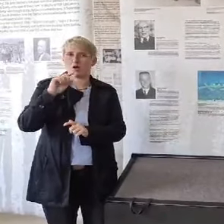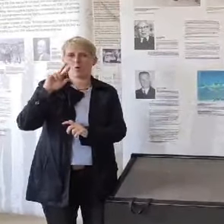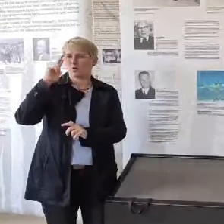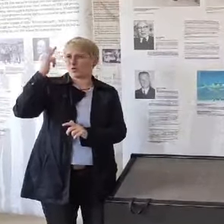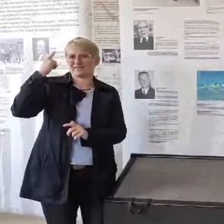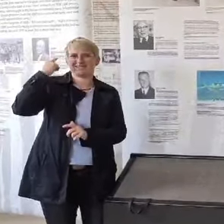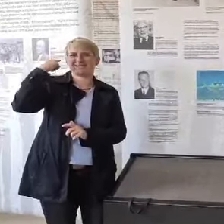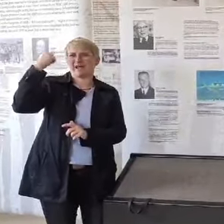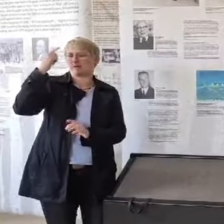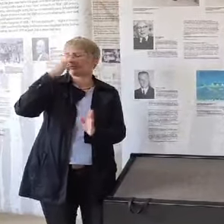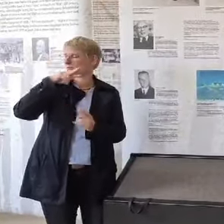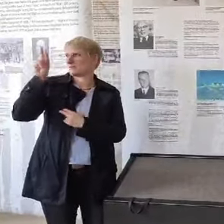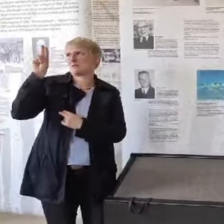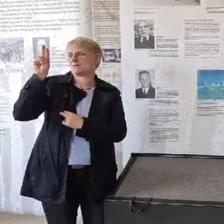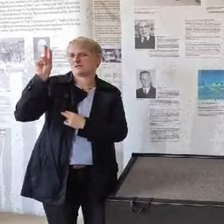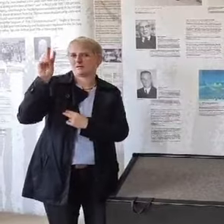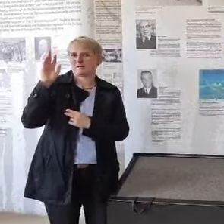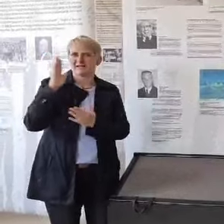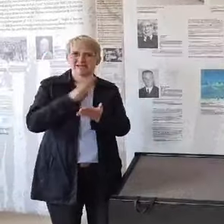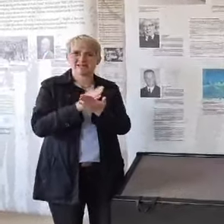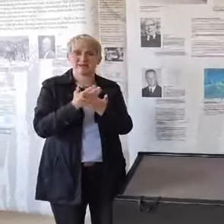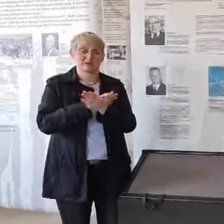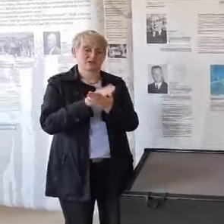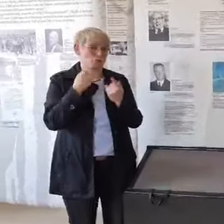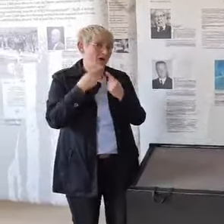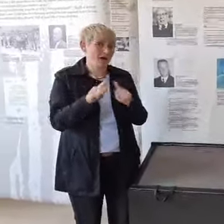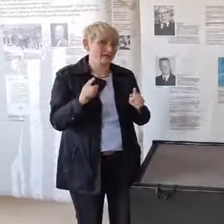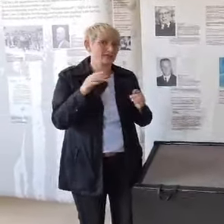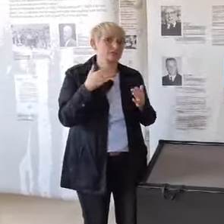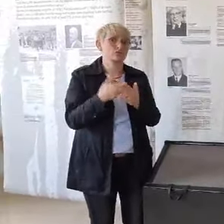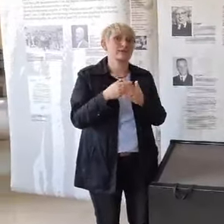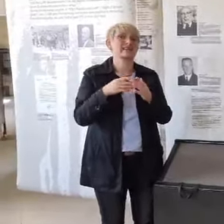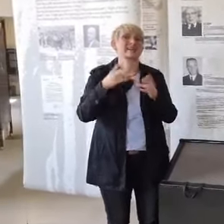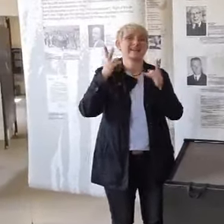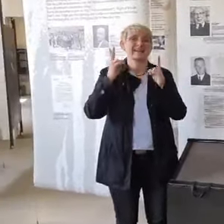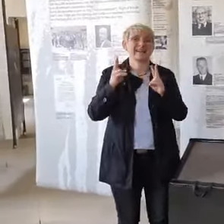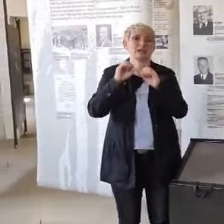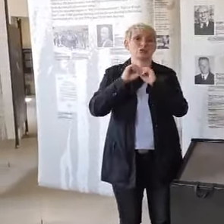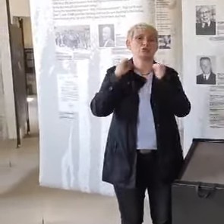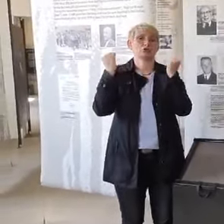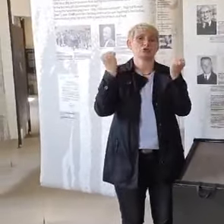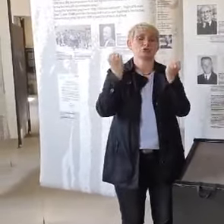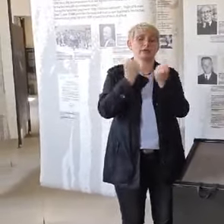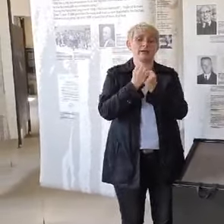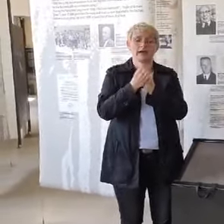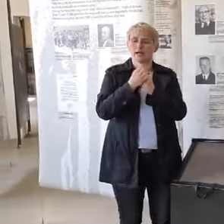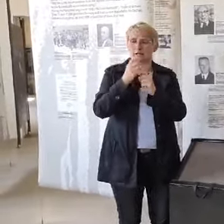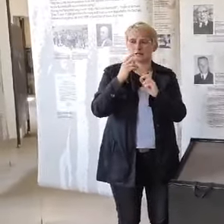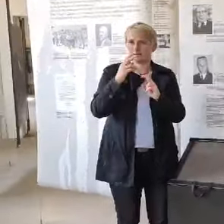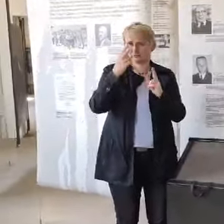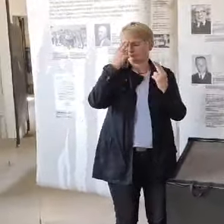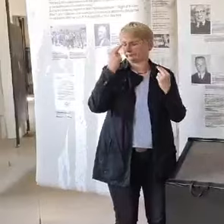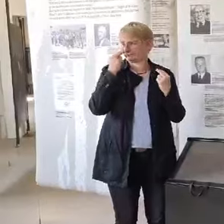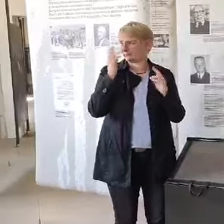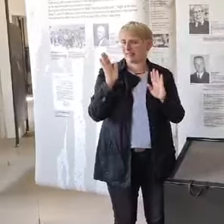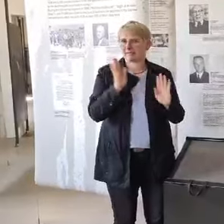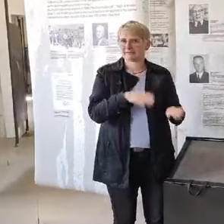Eine andere Interpretation, zum Beispiel der Rechtsstaat hat auch die Augen geschlossen, beziehungsweise es gab gar keinen Rechtsstaat mehr.